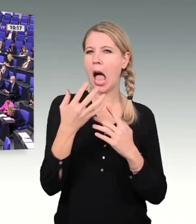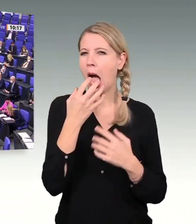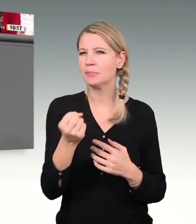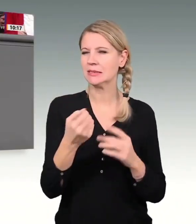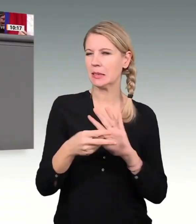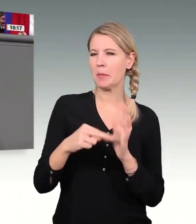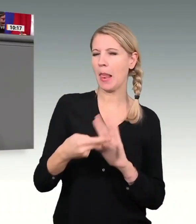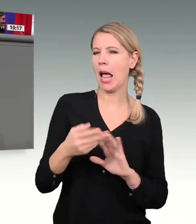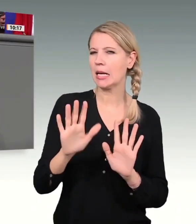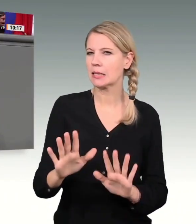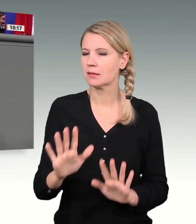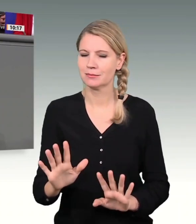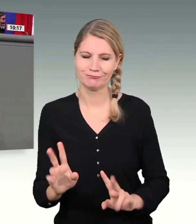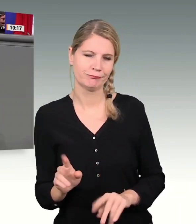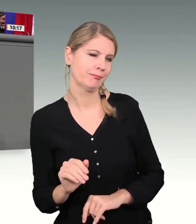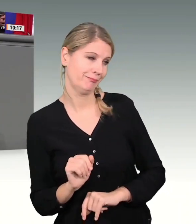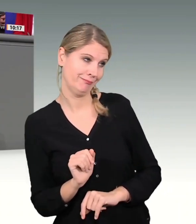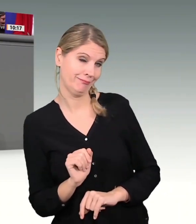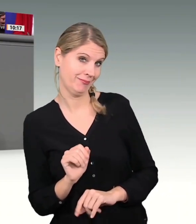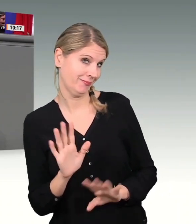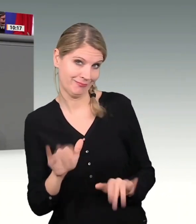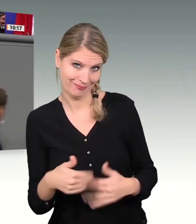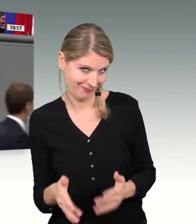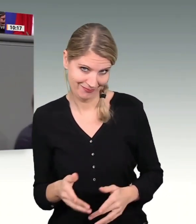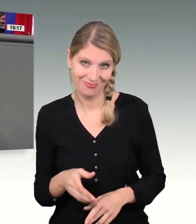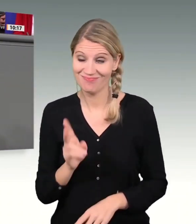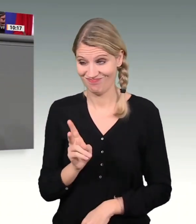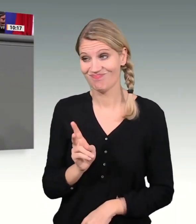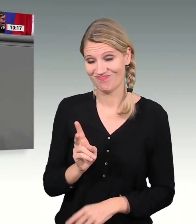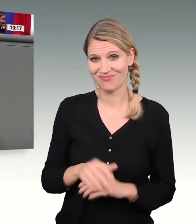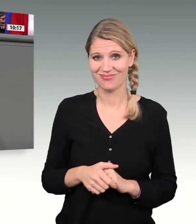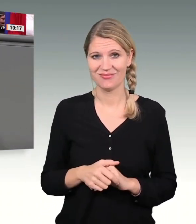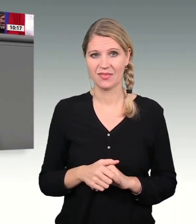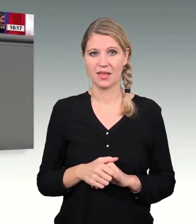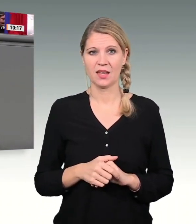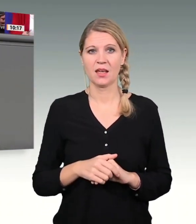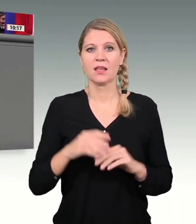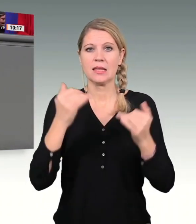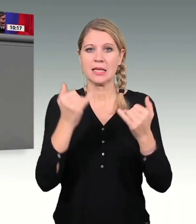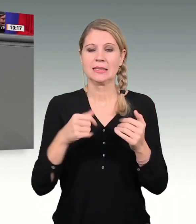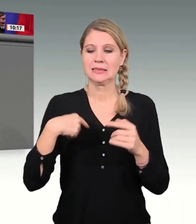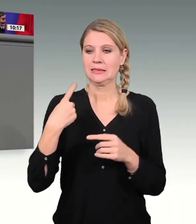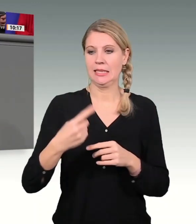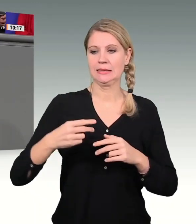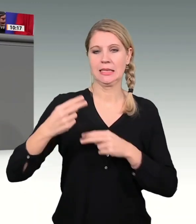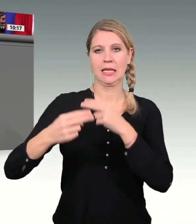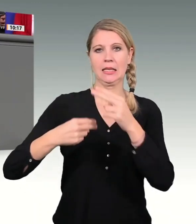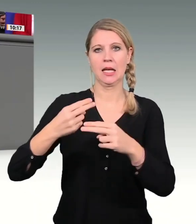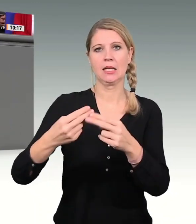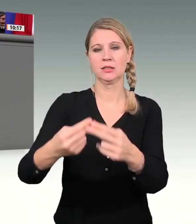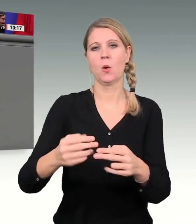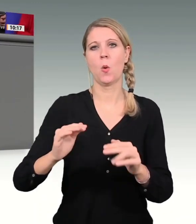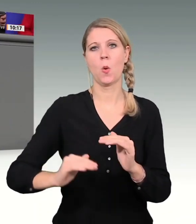In der Klimapolitik dringt Rot-Grün-Gelb darauf, auch völlig zu Recht die Belange der nächsten Generation zu berücksichtigen. In der